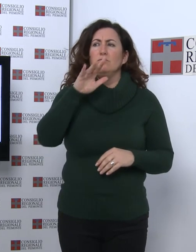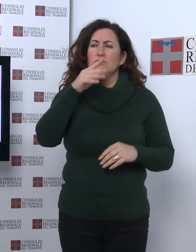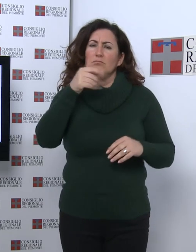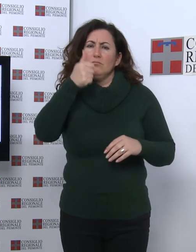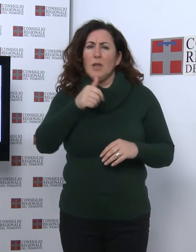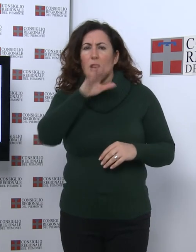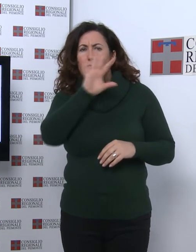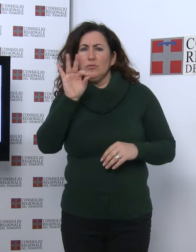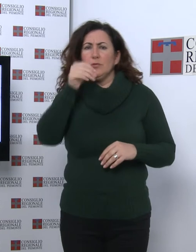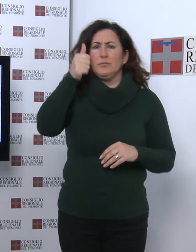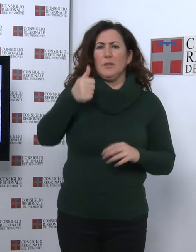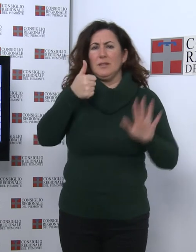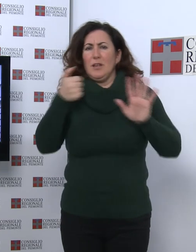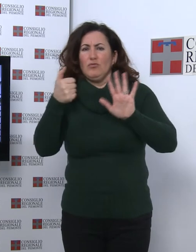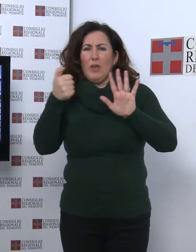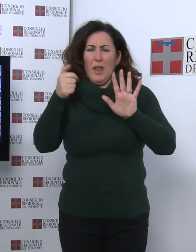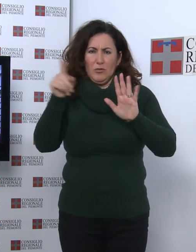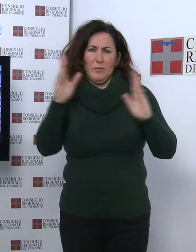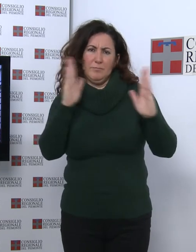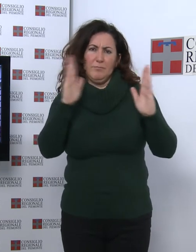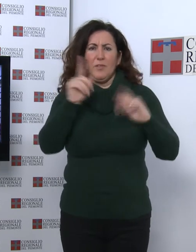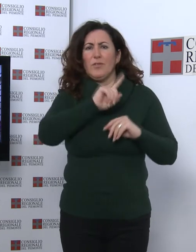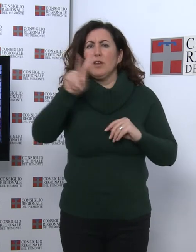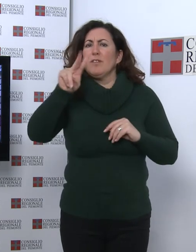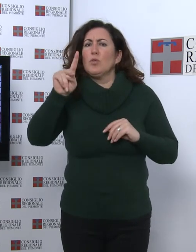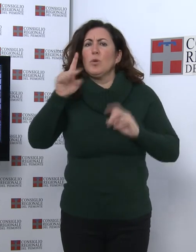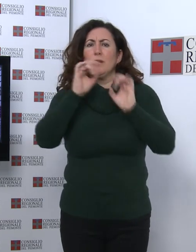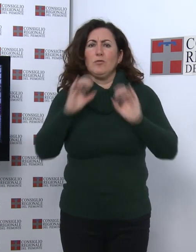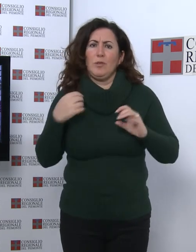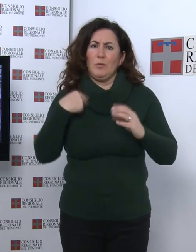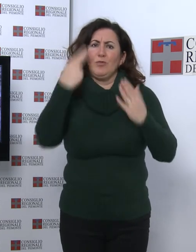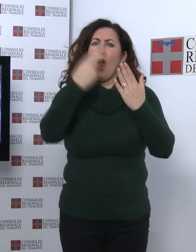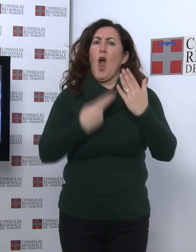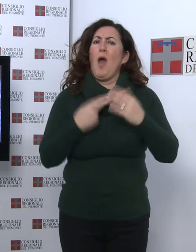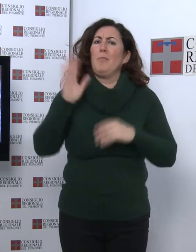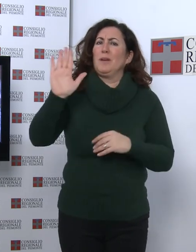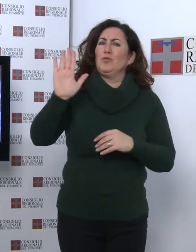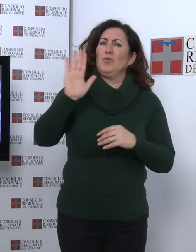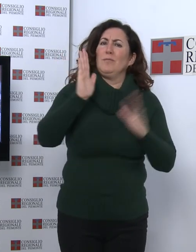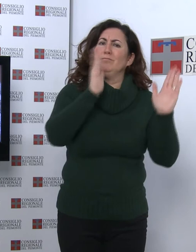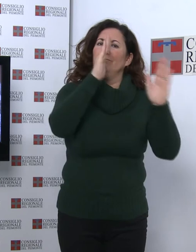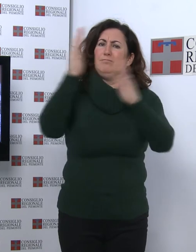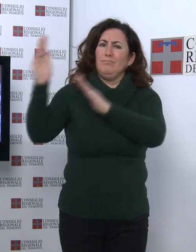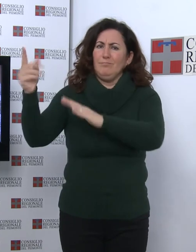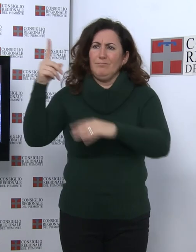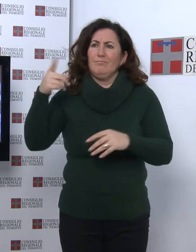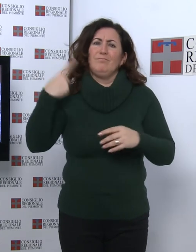esposte fino al 21 dicembre a Palazzo Cisterna a Torino in una mostra promossa dall'Istituto per la tutela dei beni librari e cartacei,